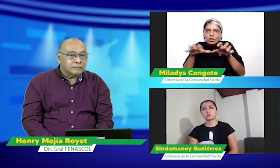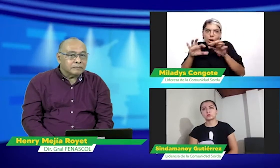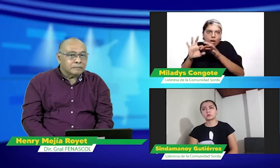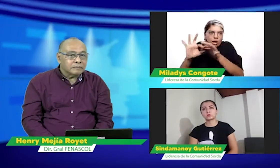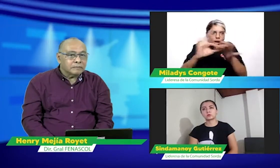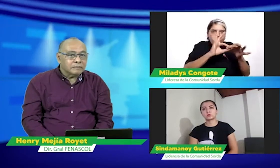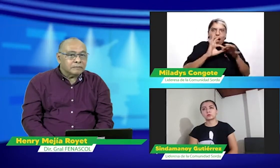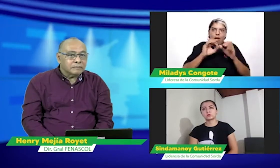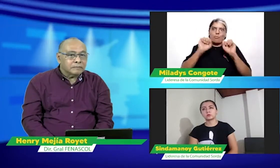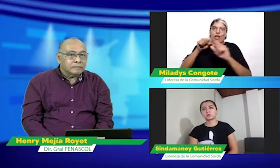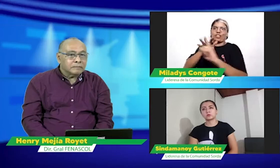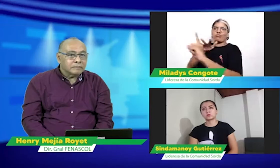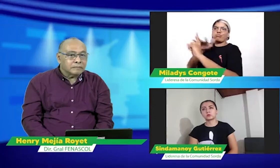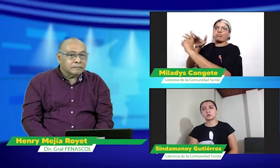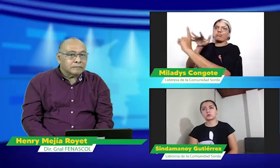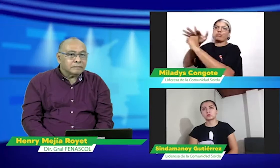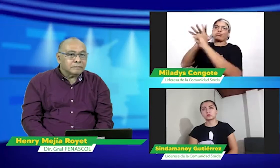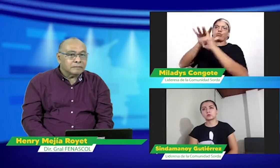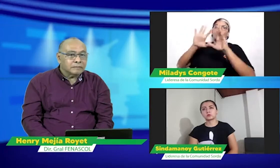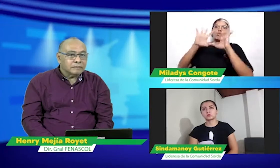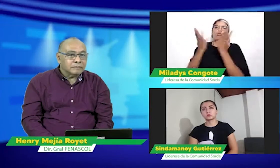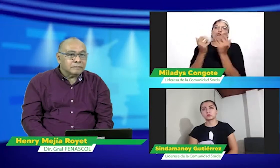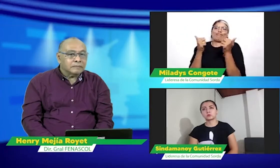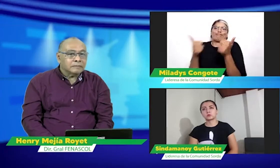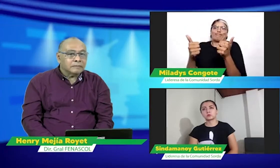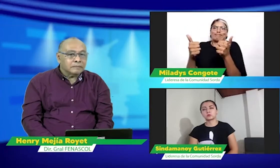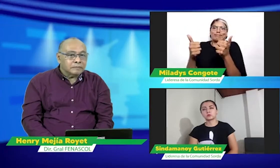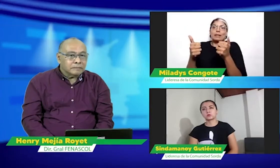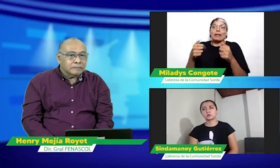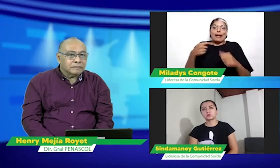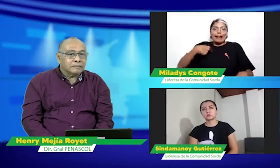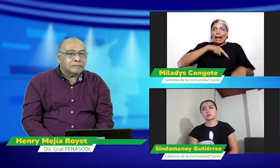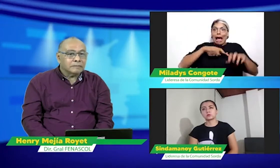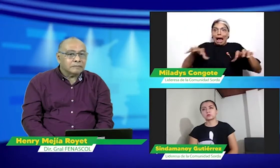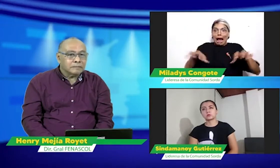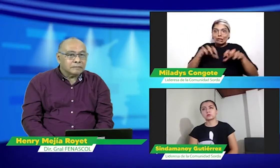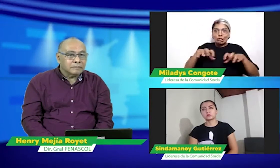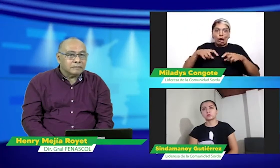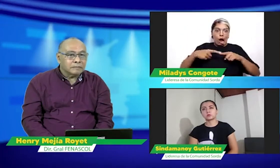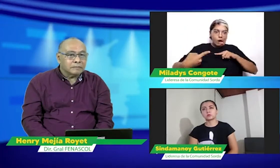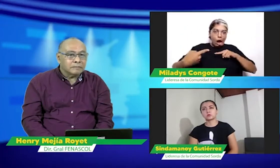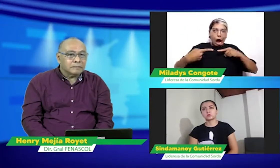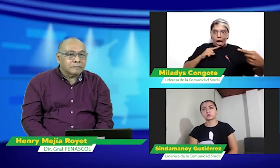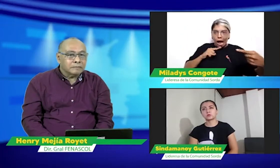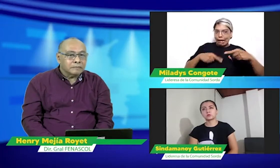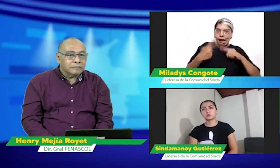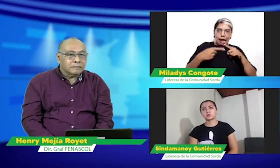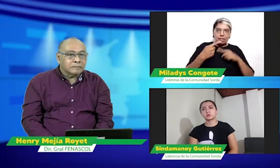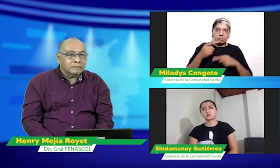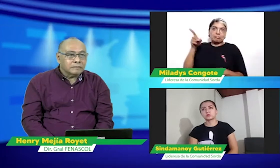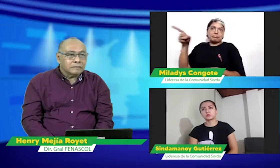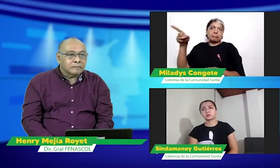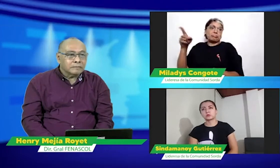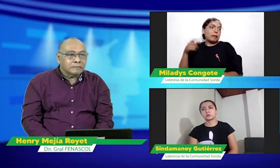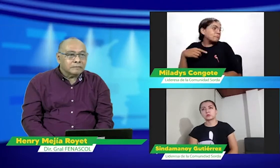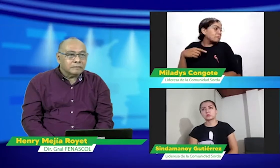trabajar de manera mancomunada y aliada para poder incidir al mundo, ¿sí? Si nuestras acciones como comunidad